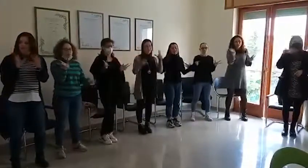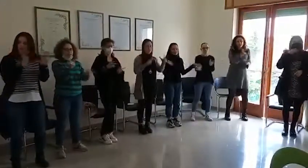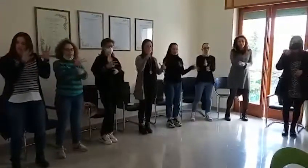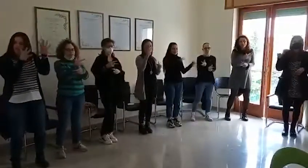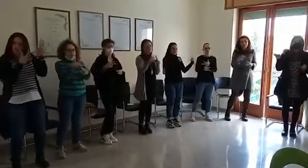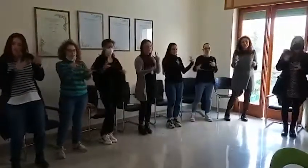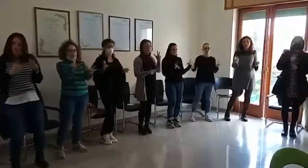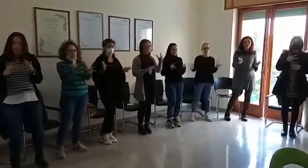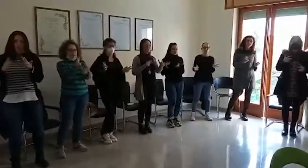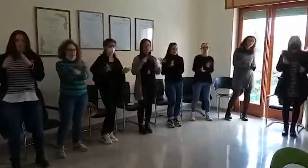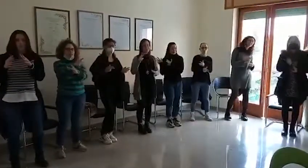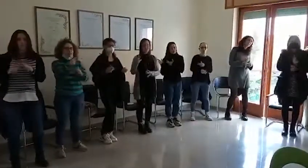vengo...